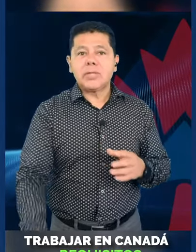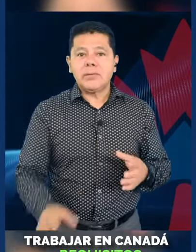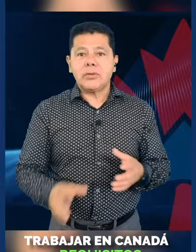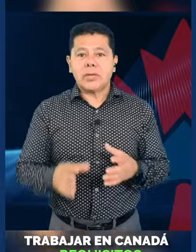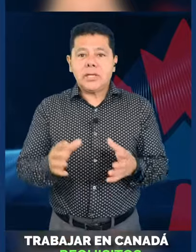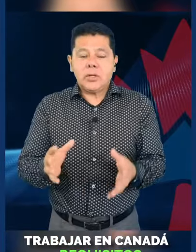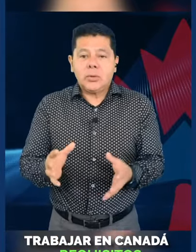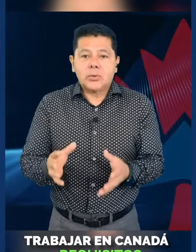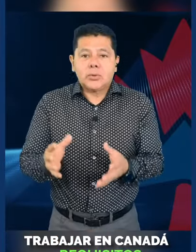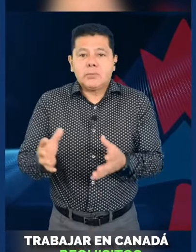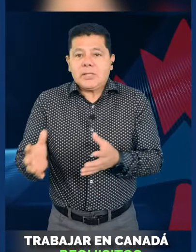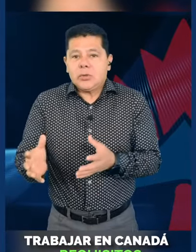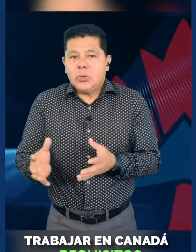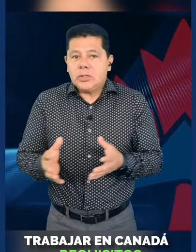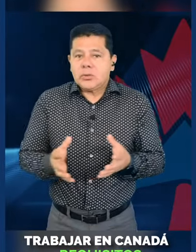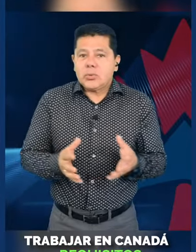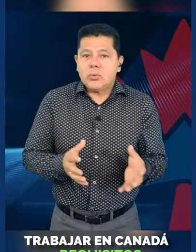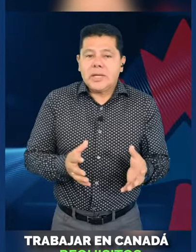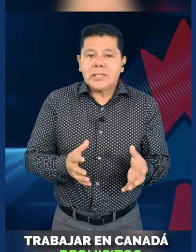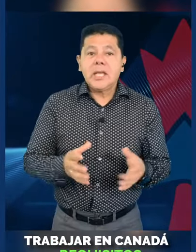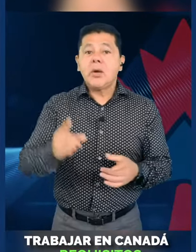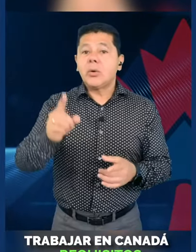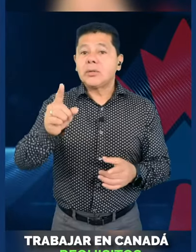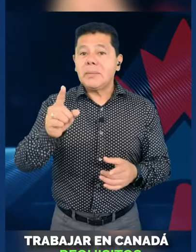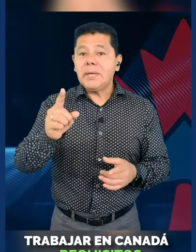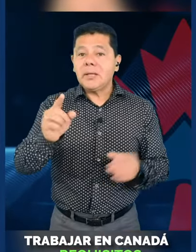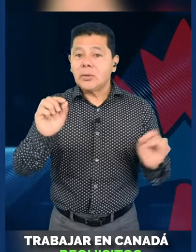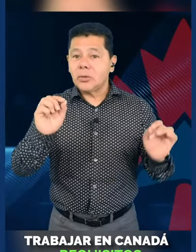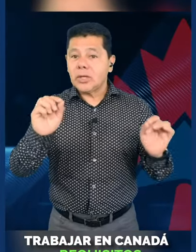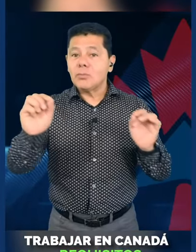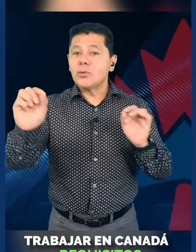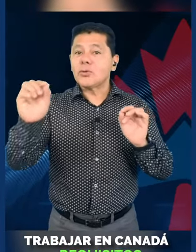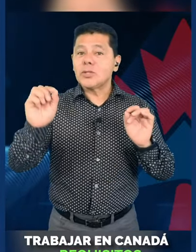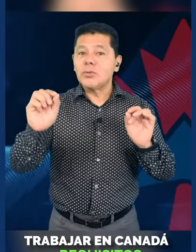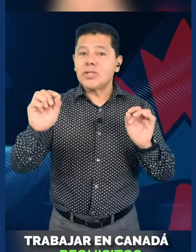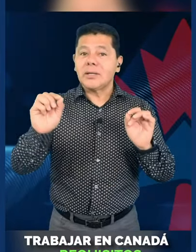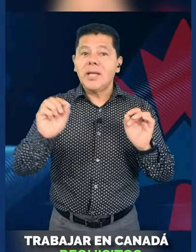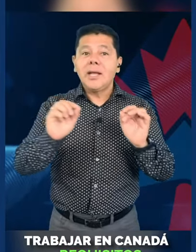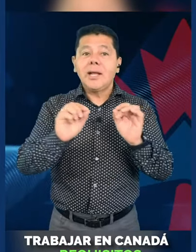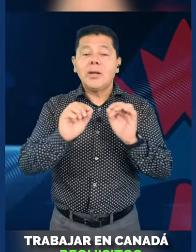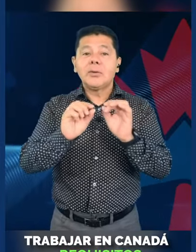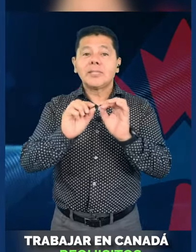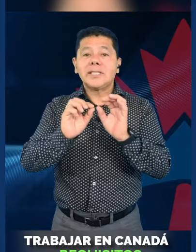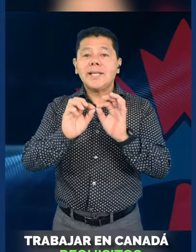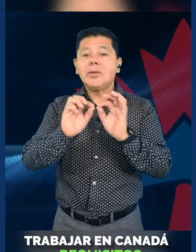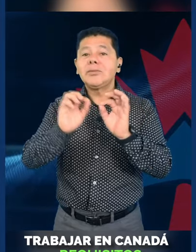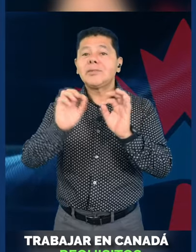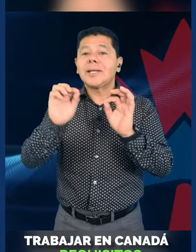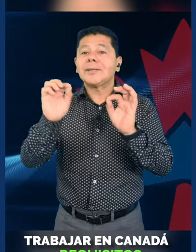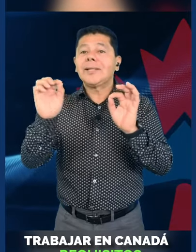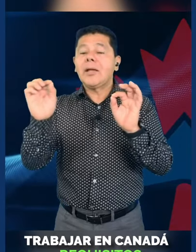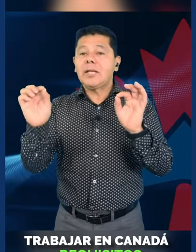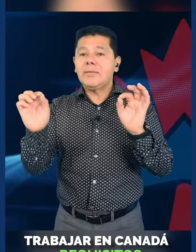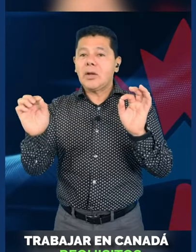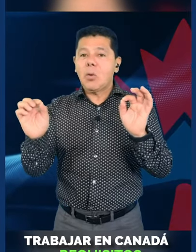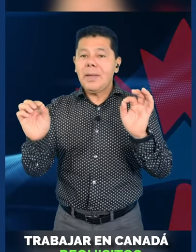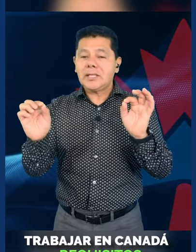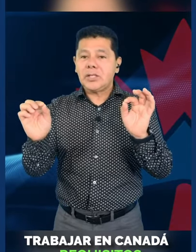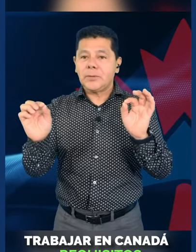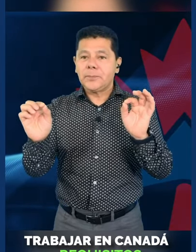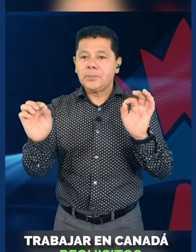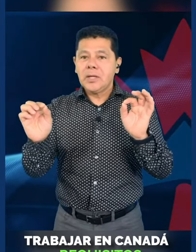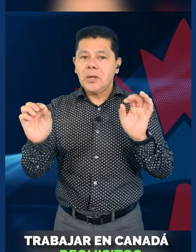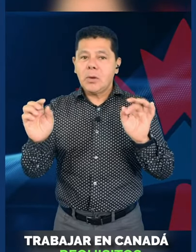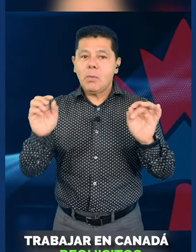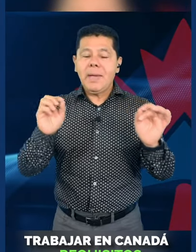personas que vienen un servicio religioso, los pastores, los curas, o también lo que muchos escuchan, los que están en un tratado de libre